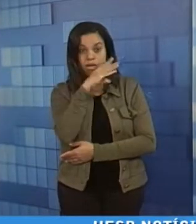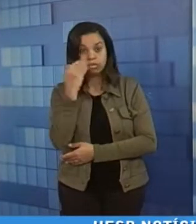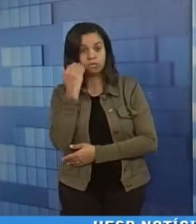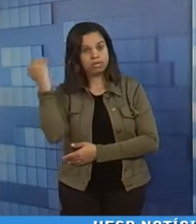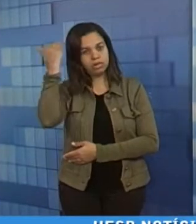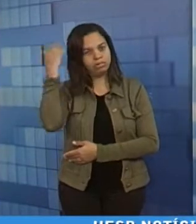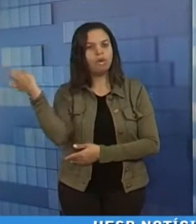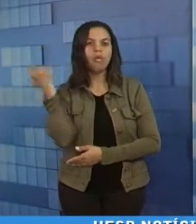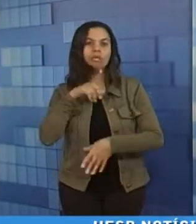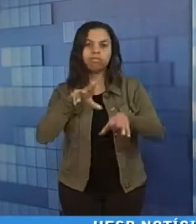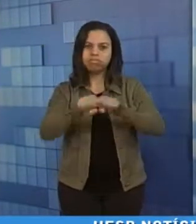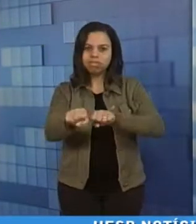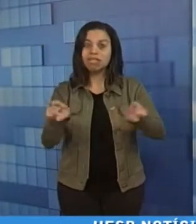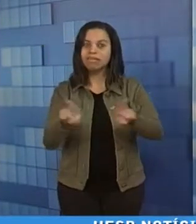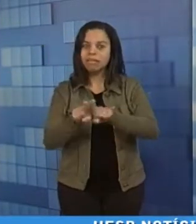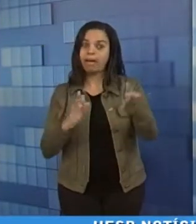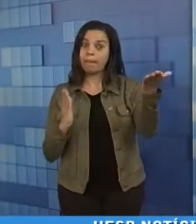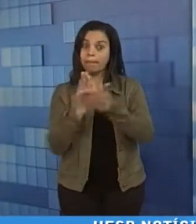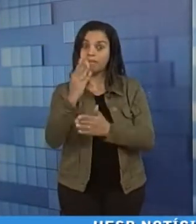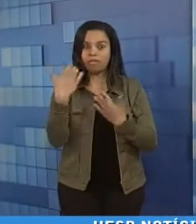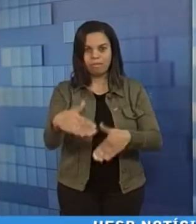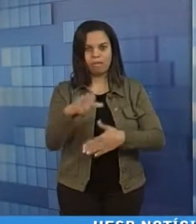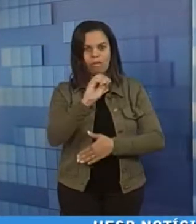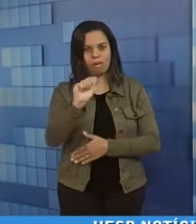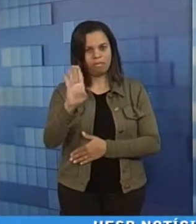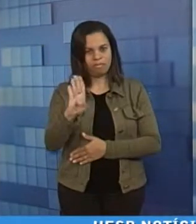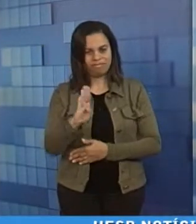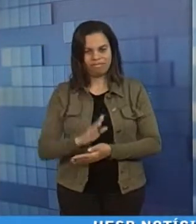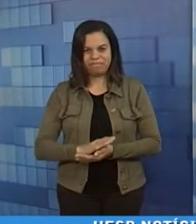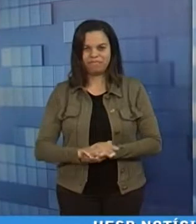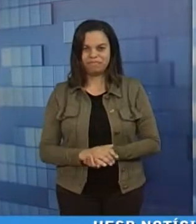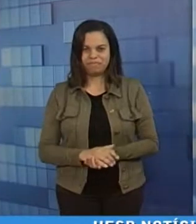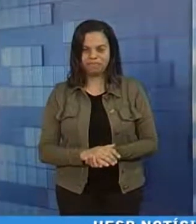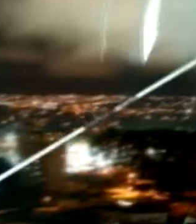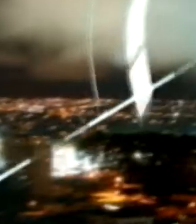formou em Direito e conseguiu aprovação no exame da OAB.